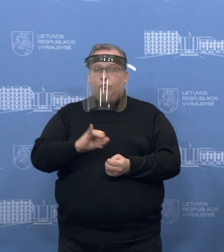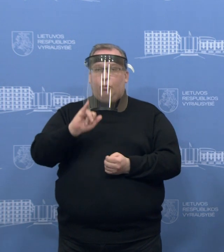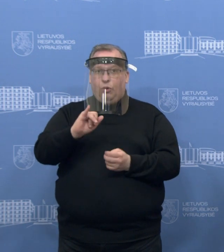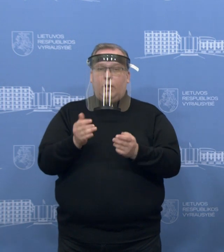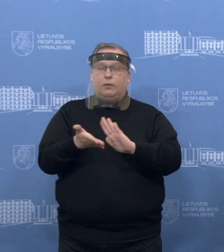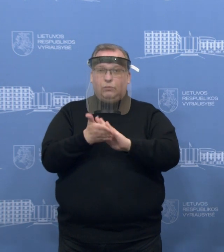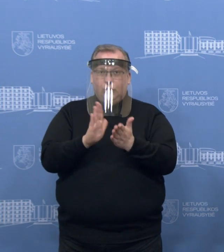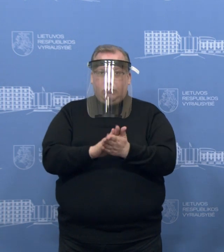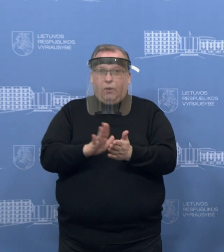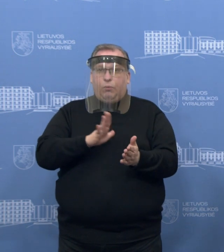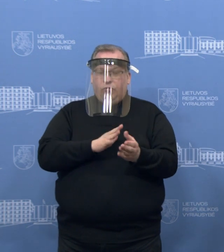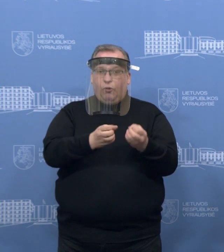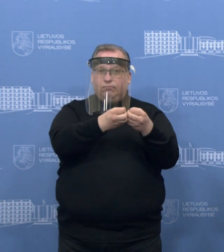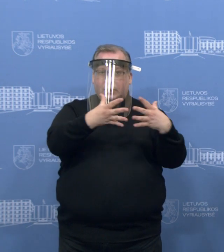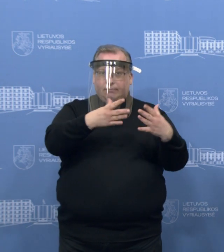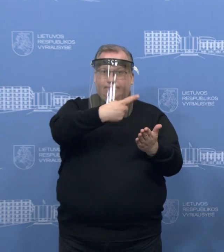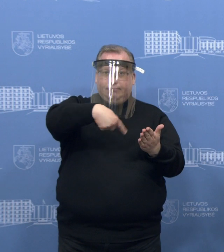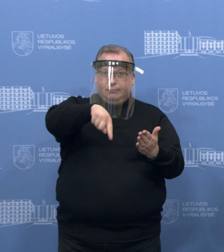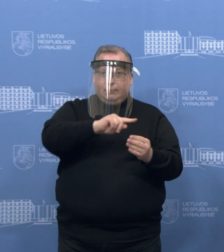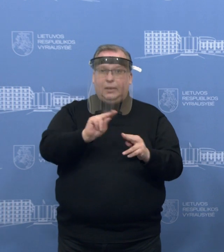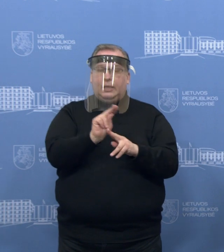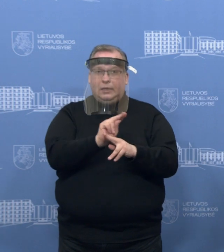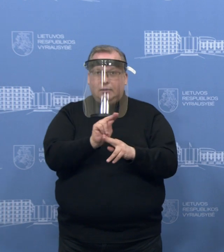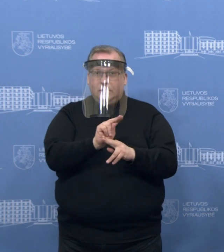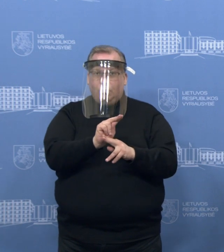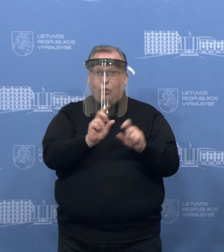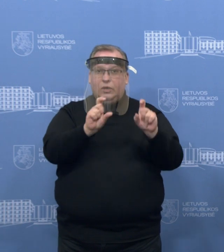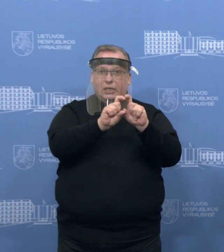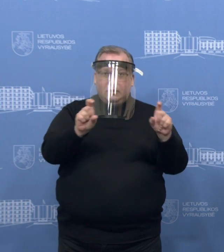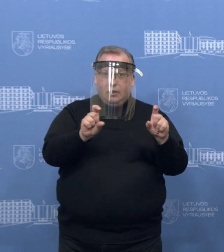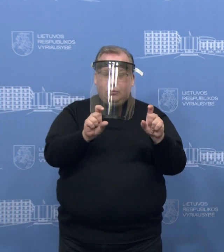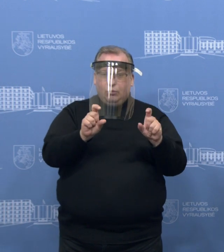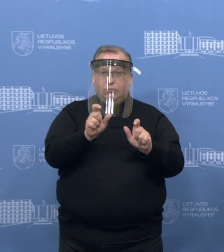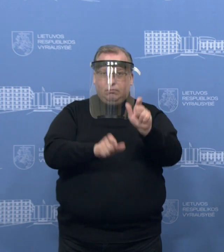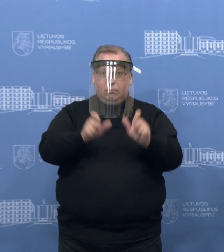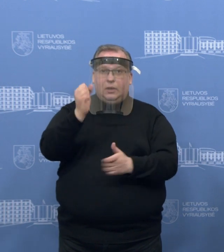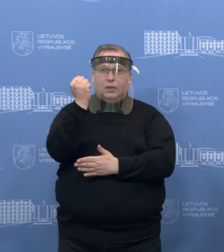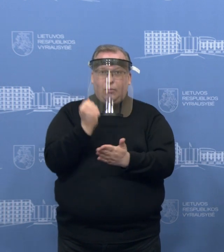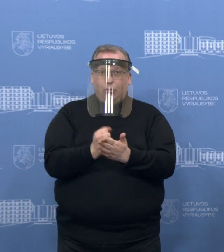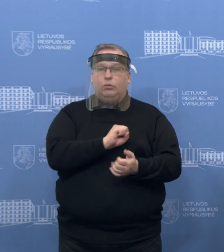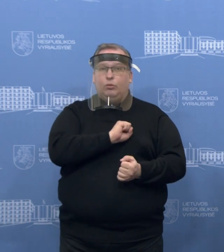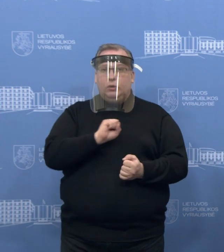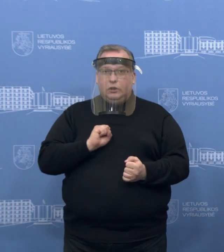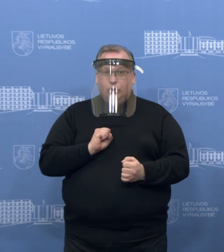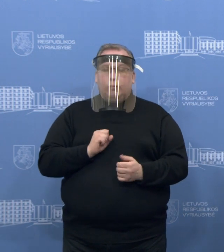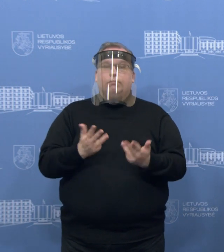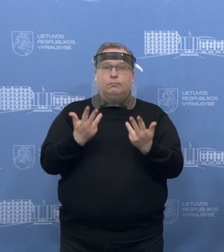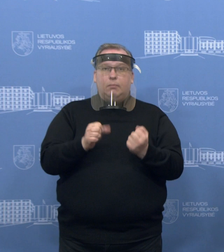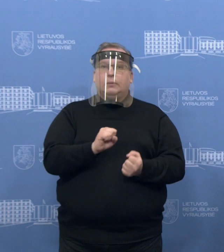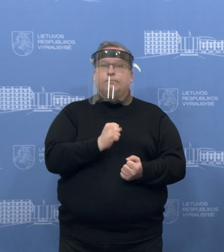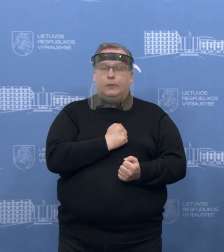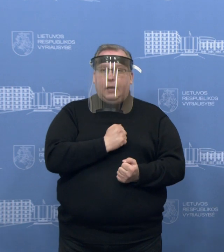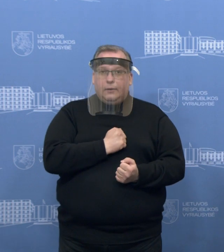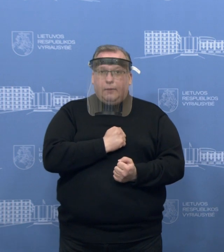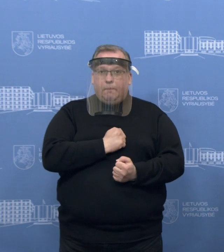buvo paplytimas tarp gydimo įstaigų, gyditojų ir personalų darbuotojų. Dėja, tenka tik apgalę